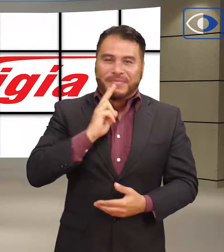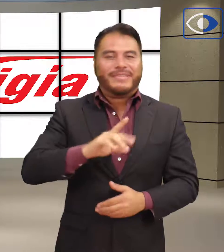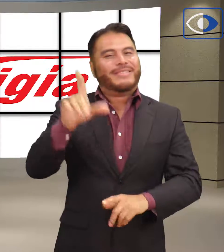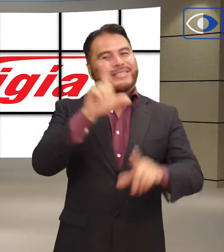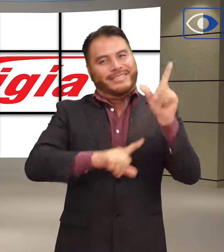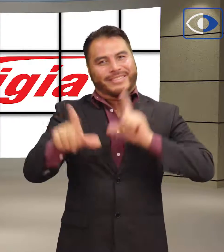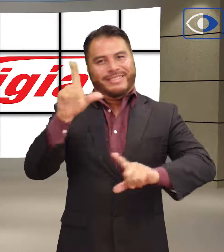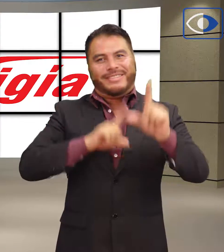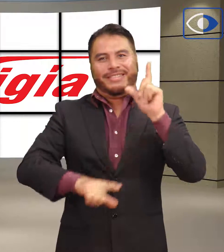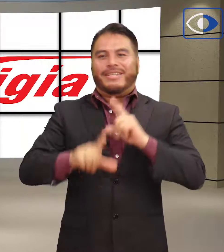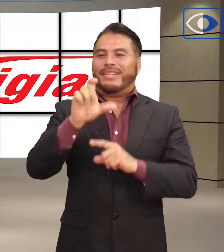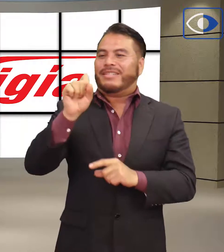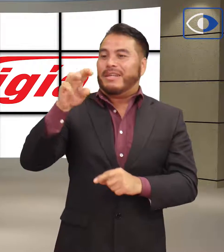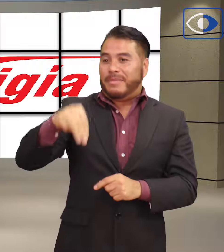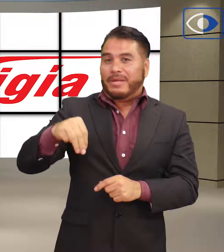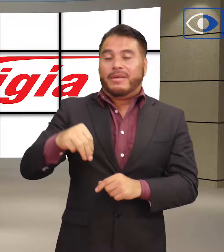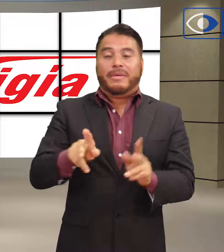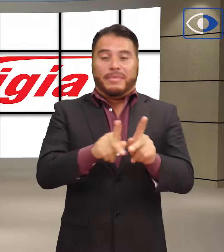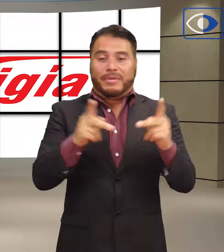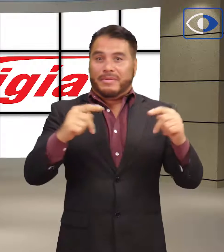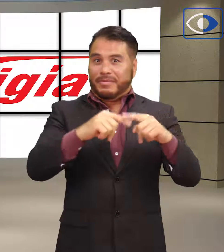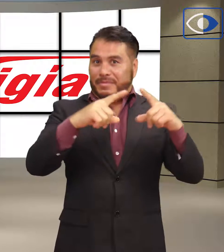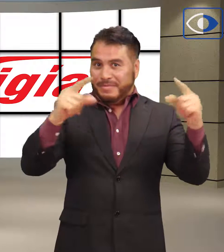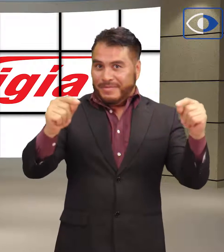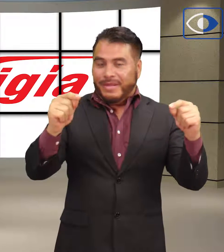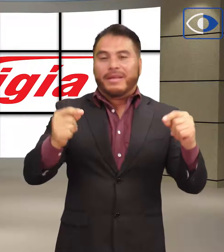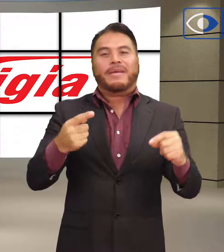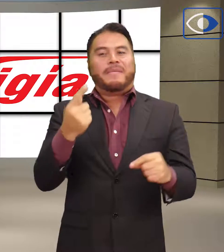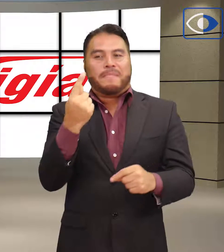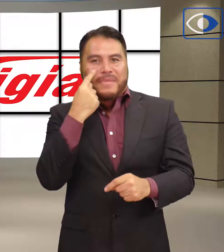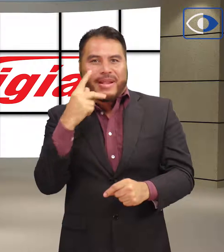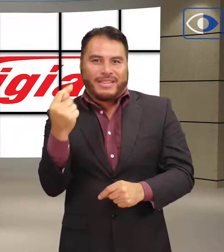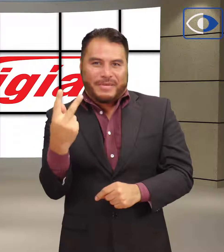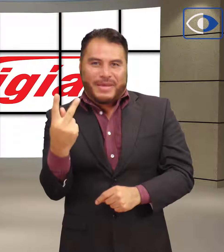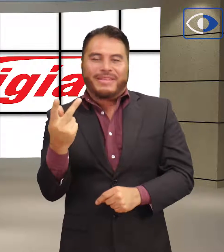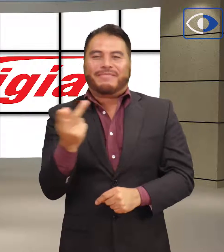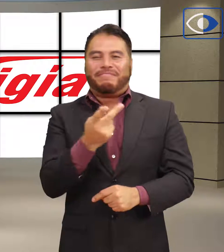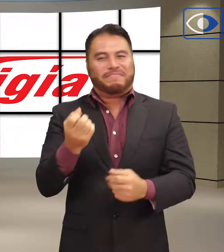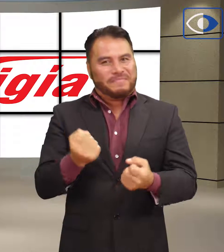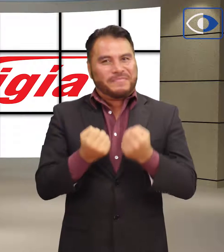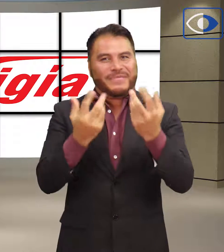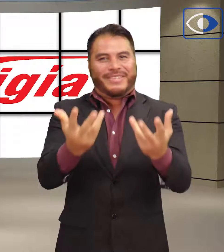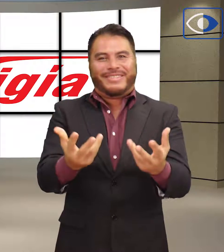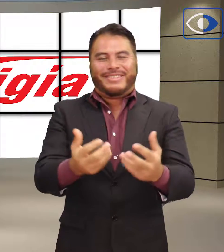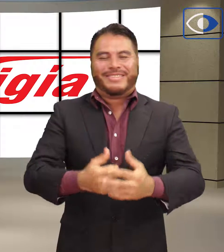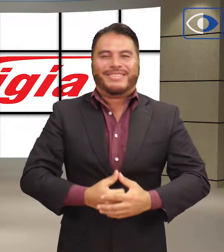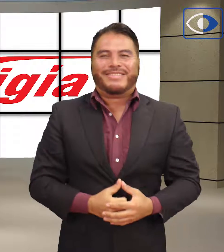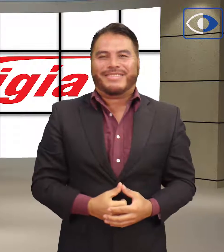Estas son las noticias en lengua de señas que el periódico El Vigía y la Mira TV traemos para ti.